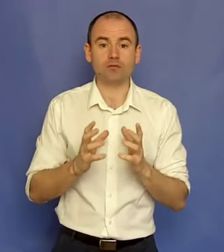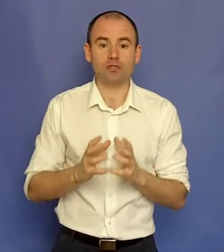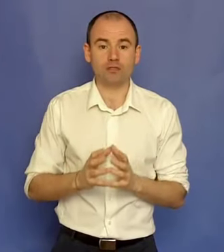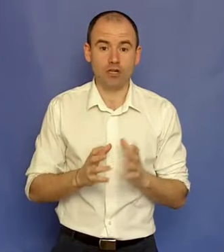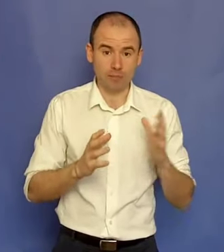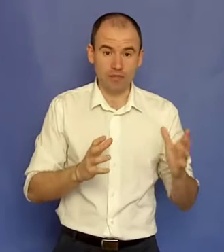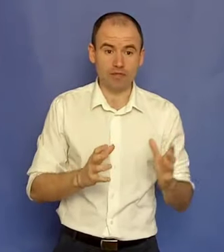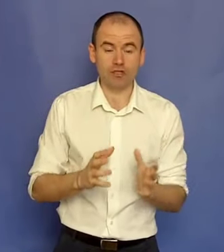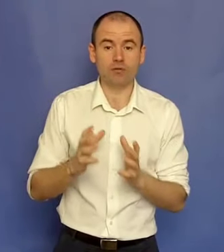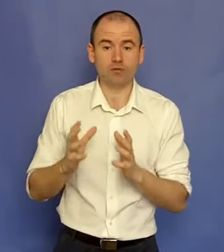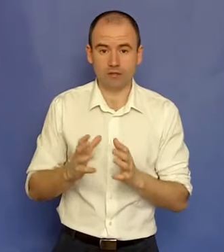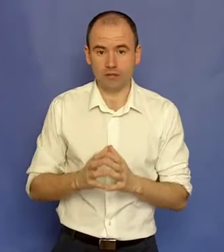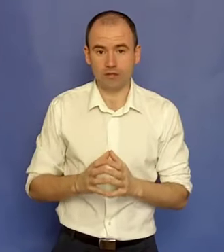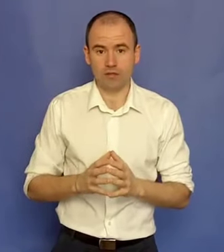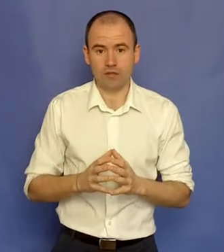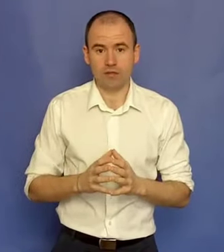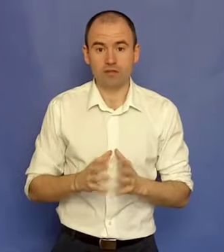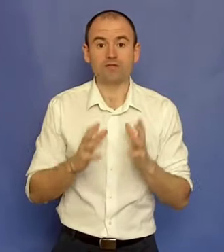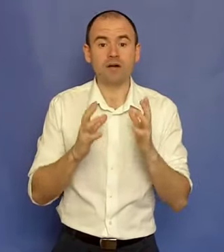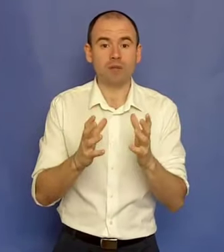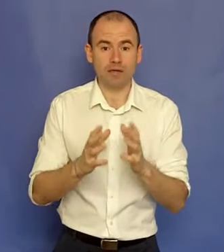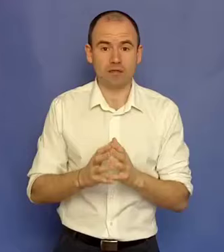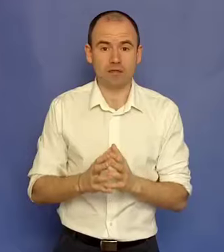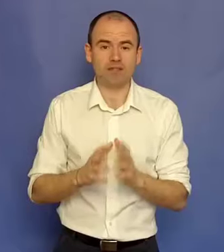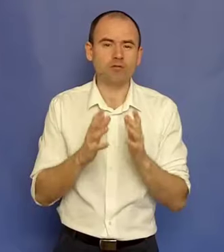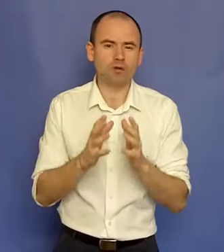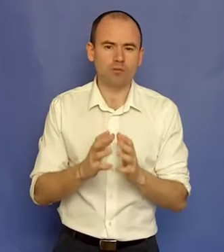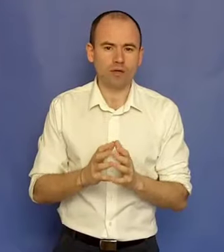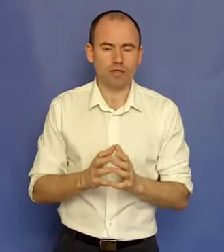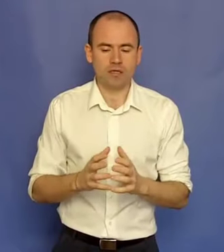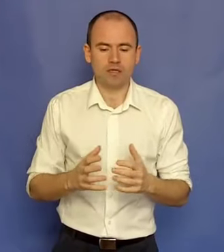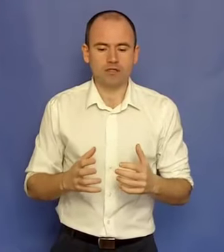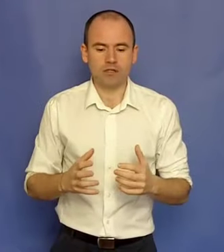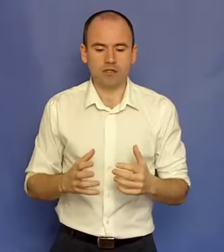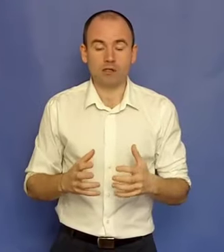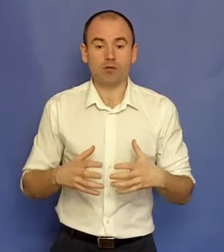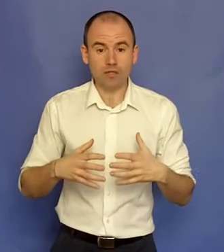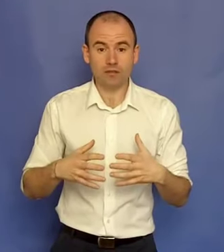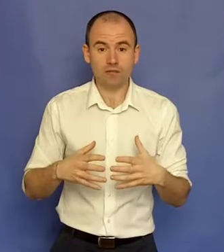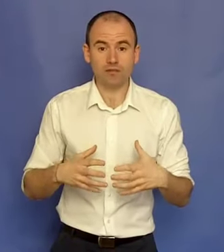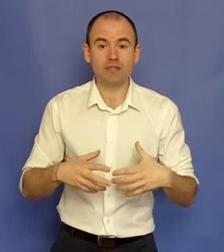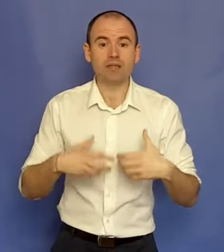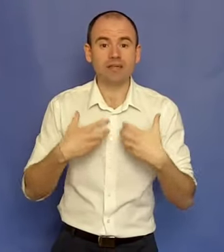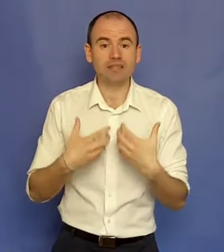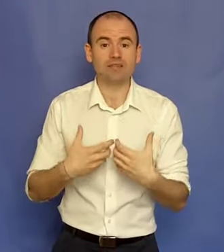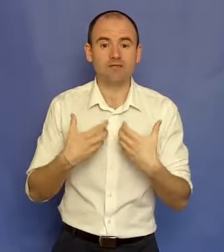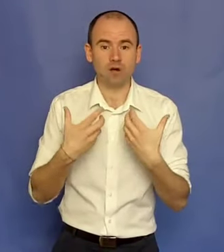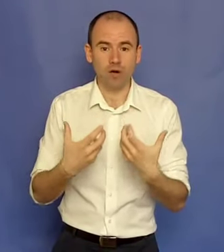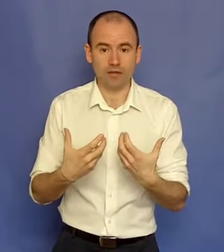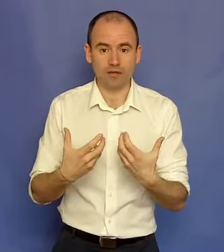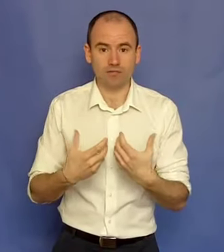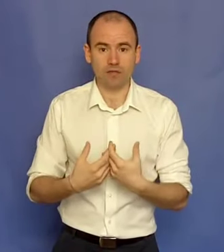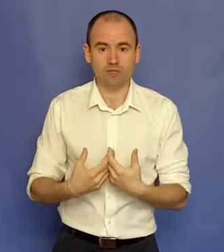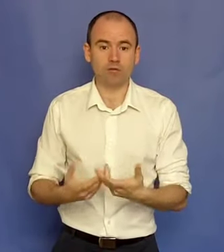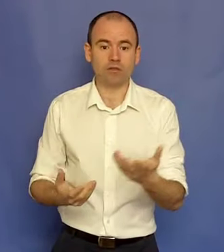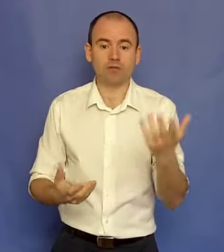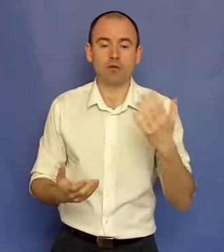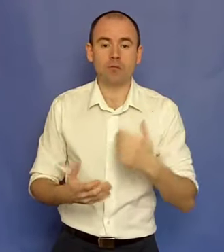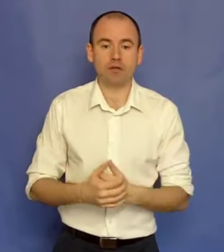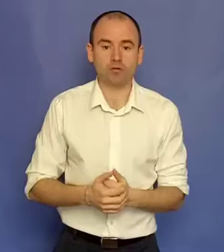succes și le aplică și au rezultate. Și fac bani. Dar nu doar bani, ci reușesc să creeze valoare. Uite, de exemplu, la Mark